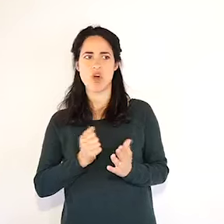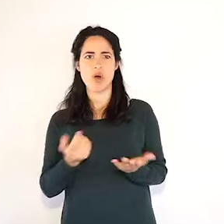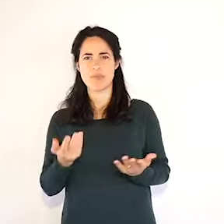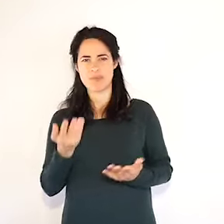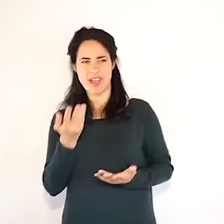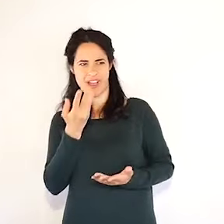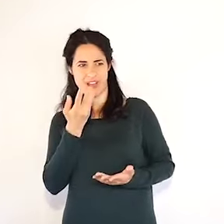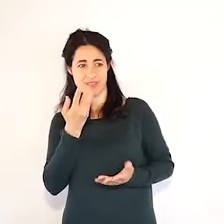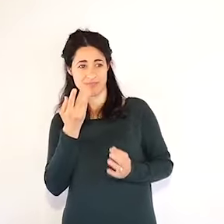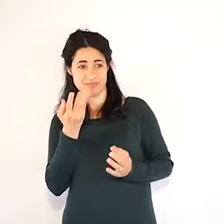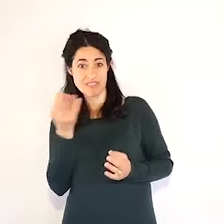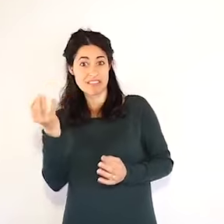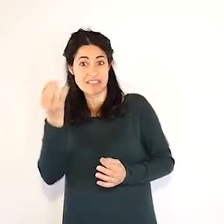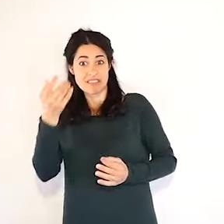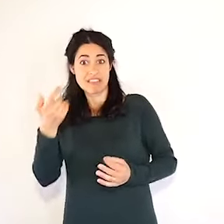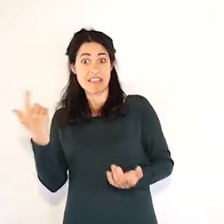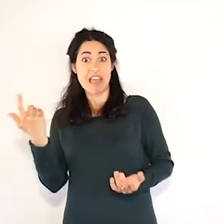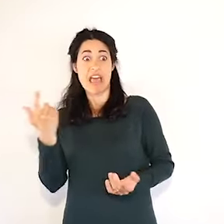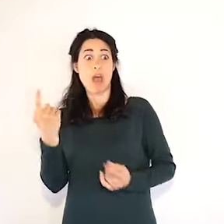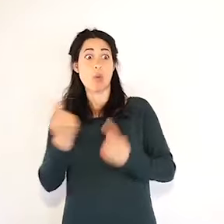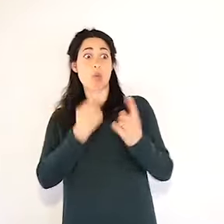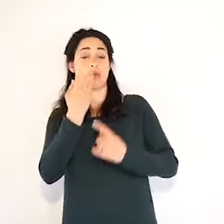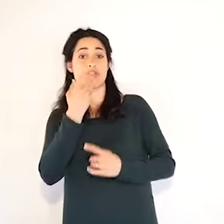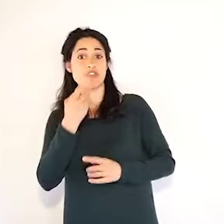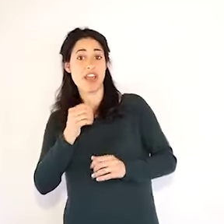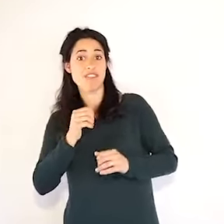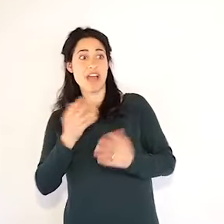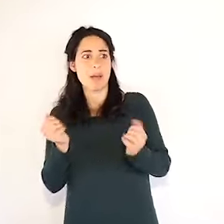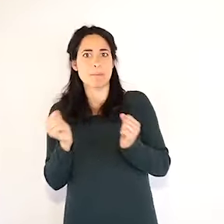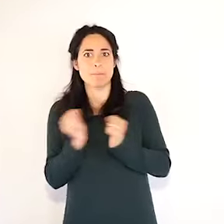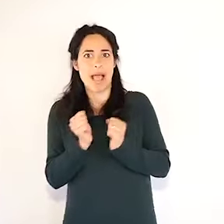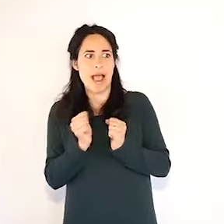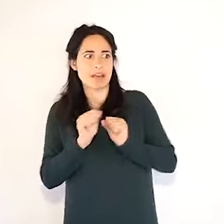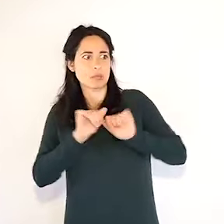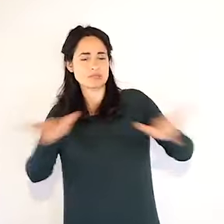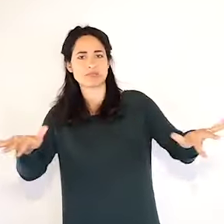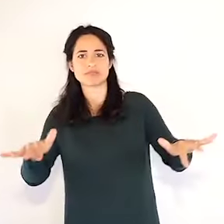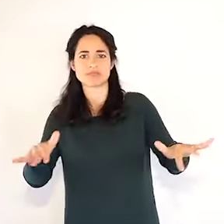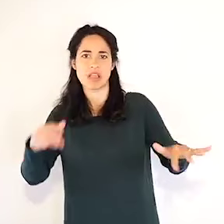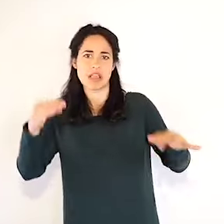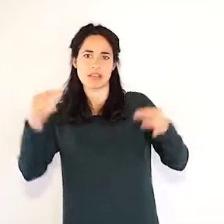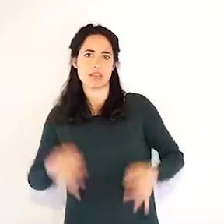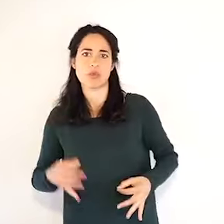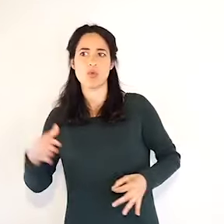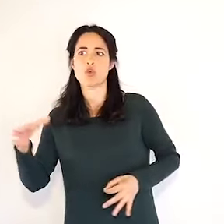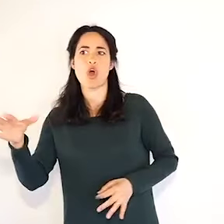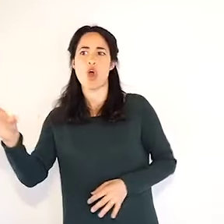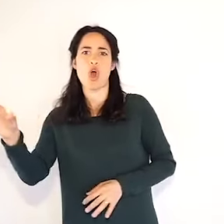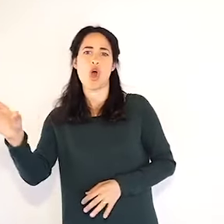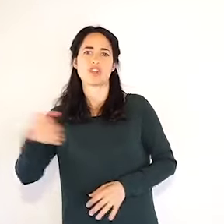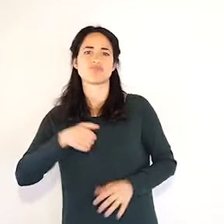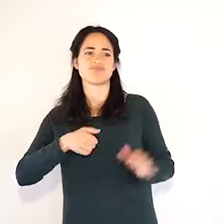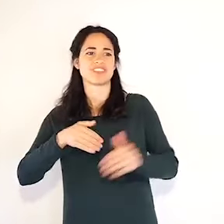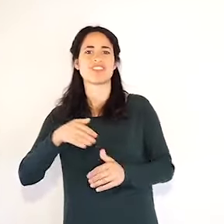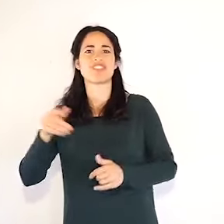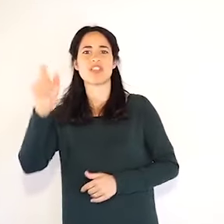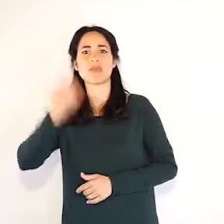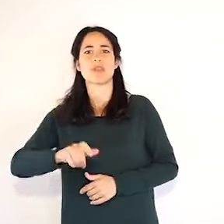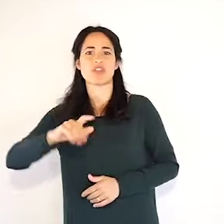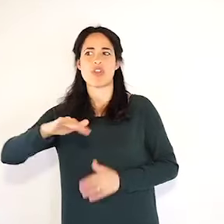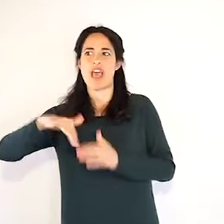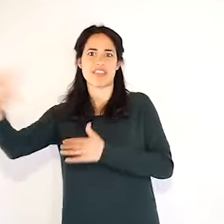penso che avrebbero scelto sicuramente una persona un po' più concitata di quello che io riesco ad essere,